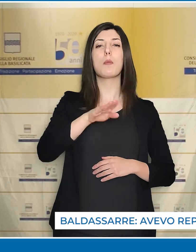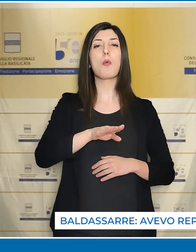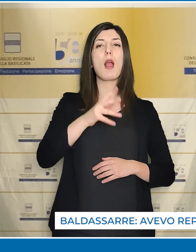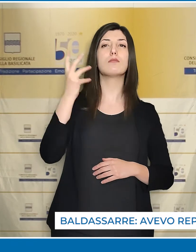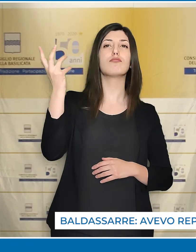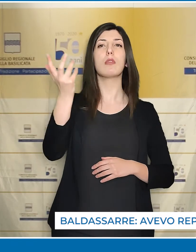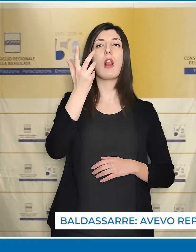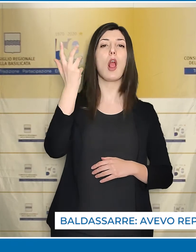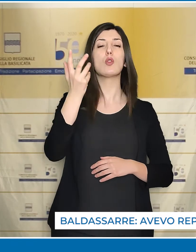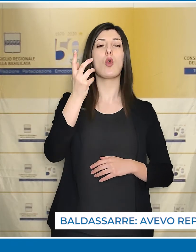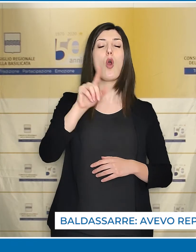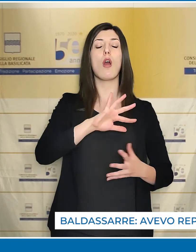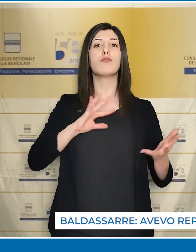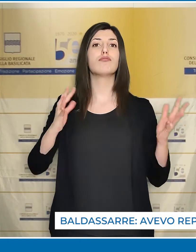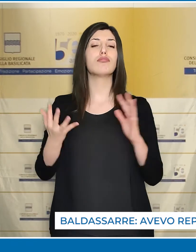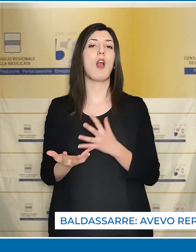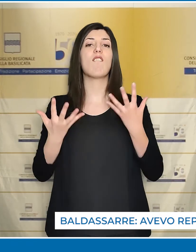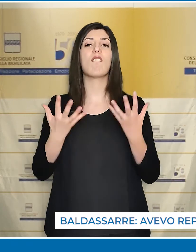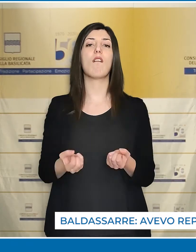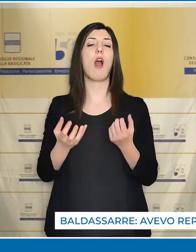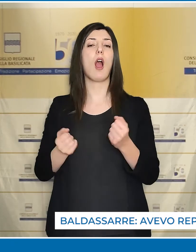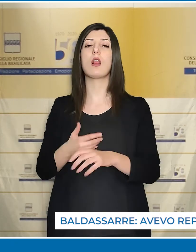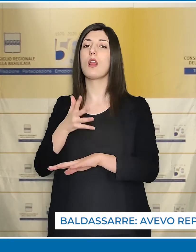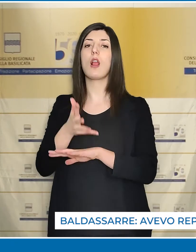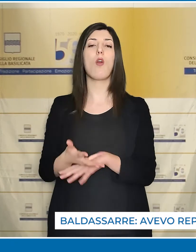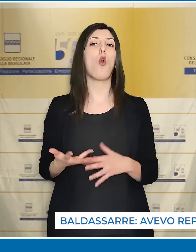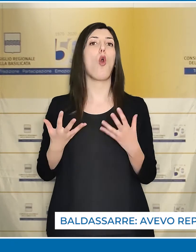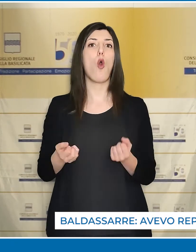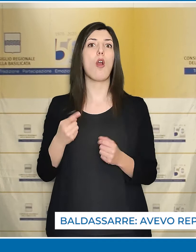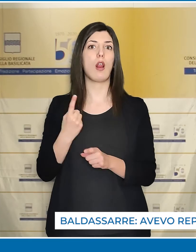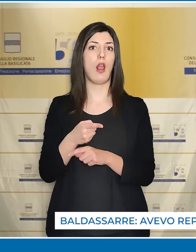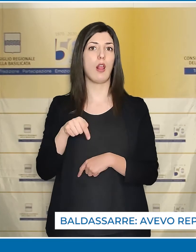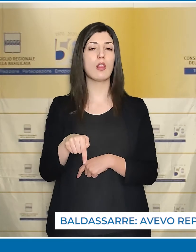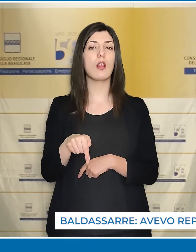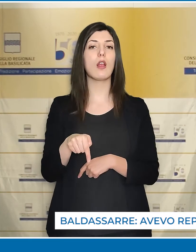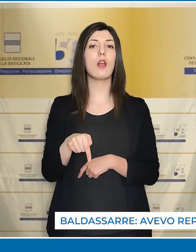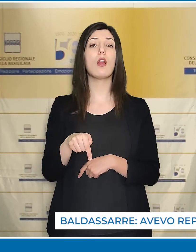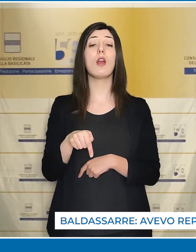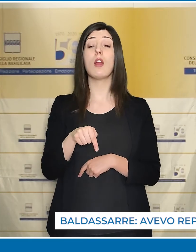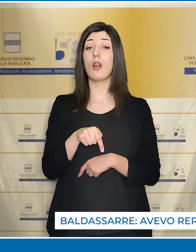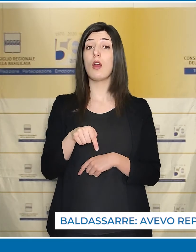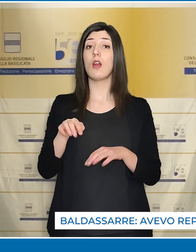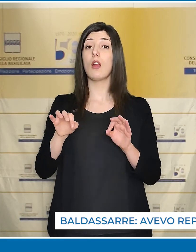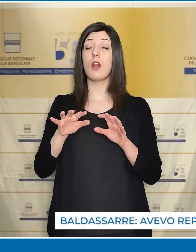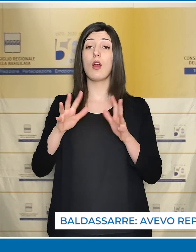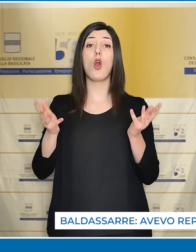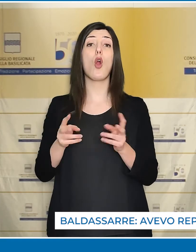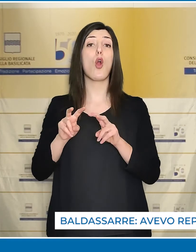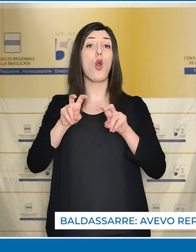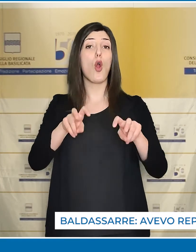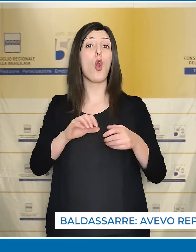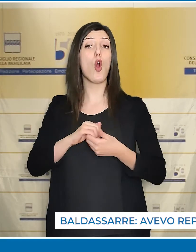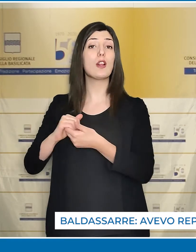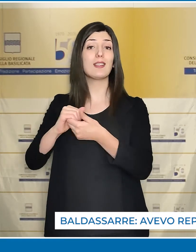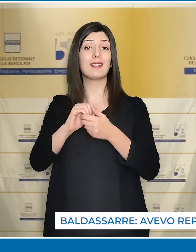retorica ai fatti e alle azioni concrete. Raccolgo l'invito della Coldiretti